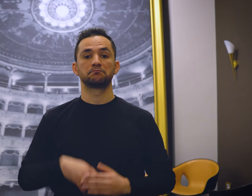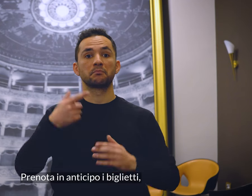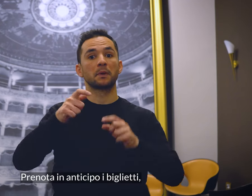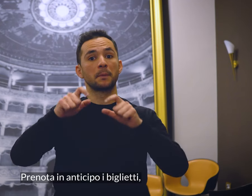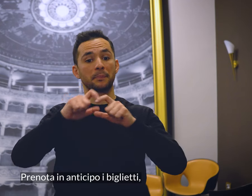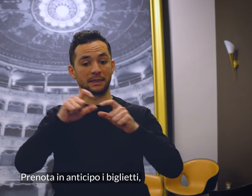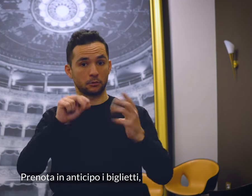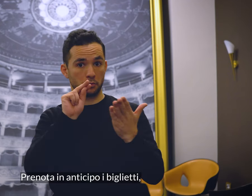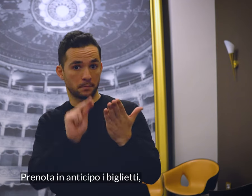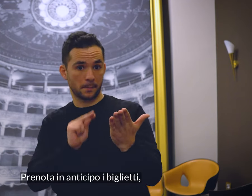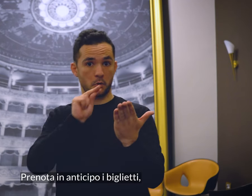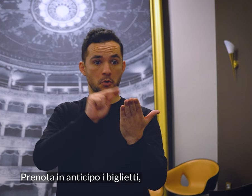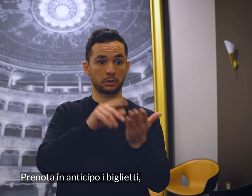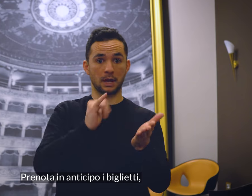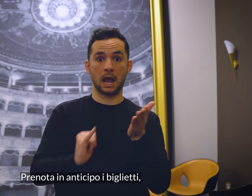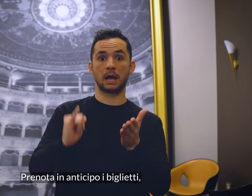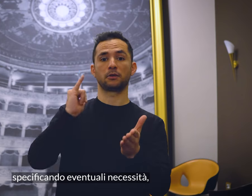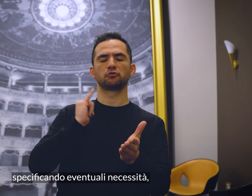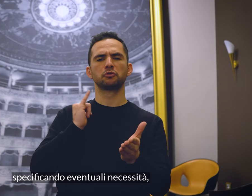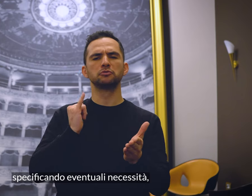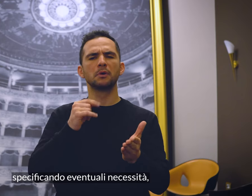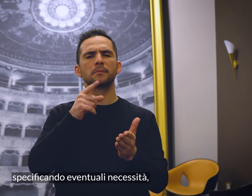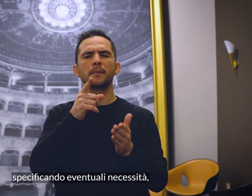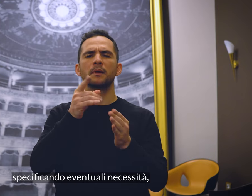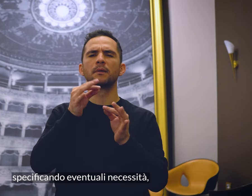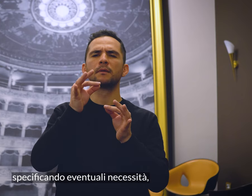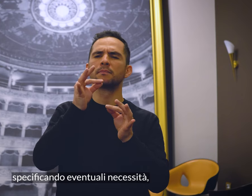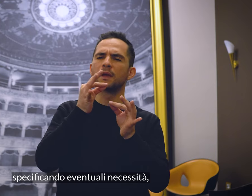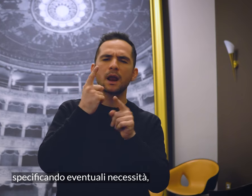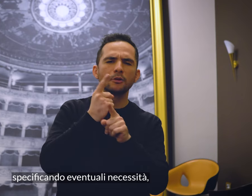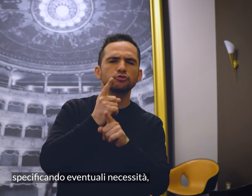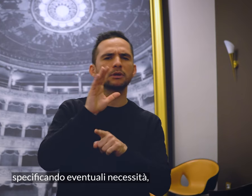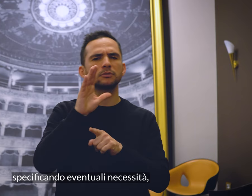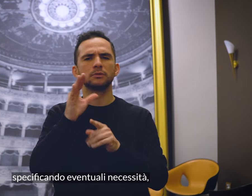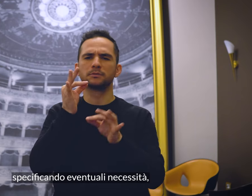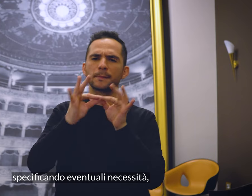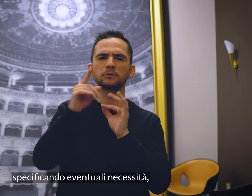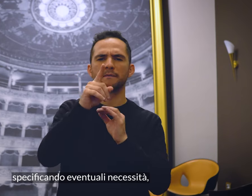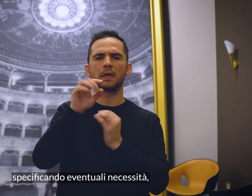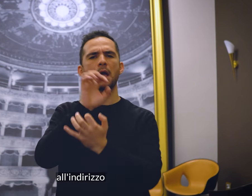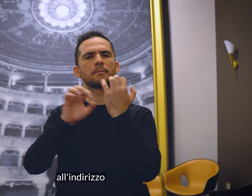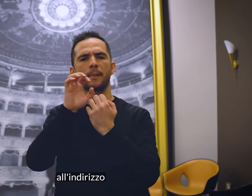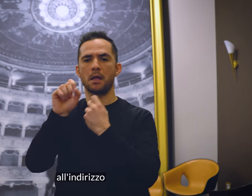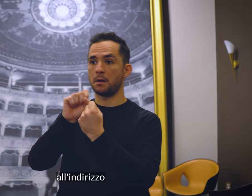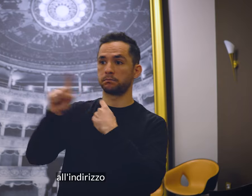Prenota in anticipo i biglietti, specificando eventuali necessità, all'indirizzo